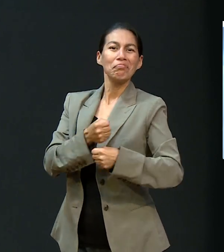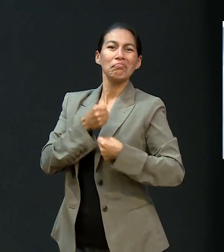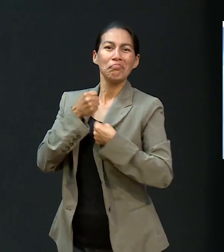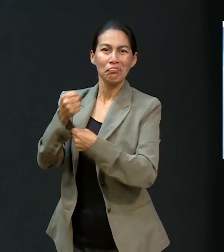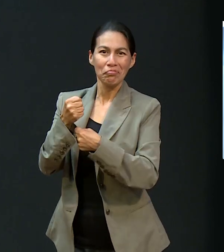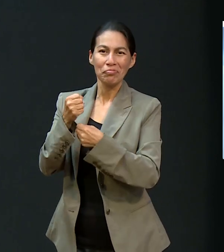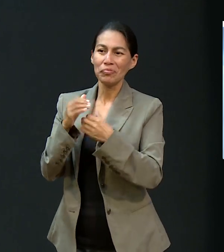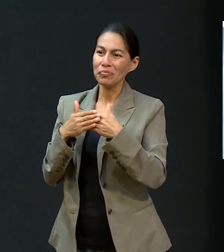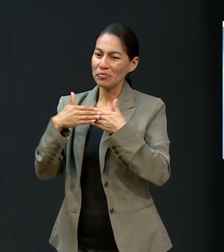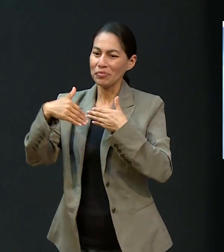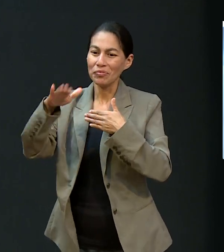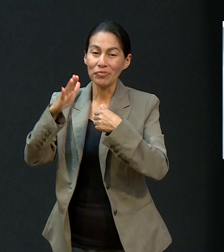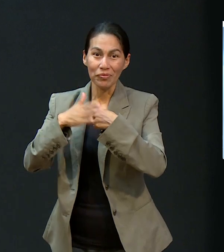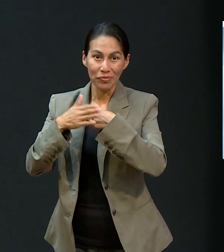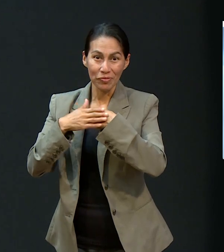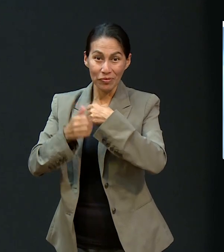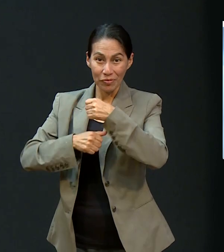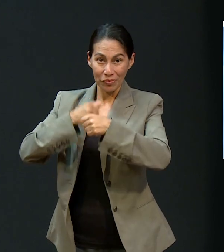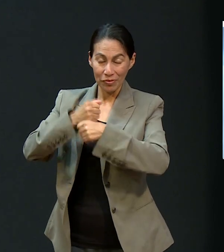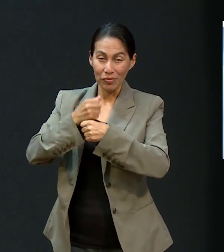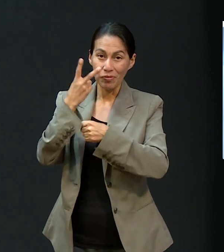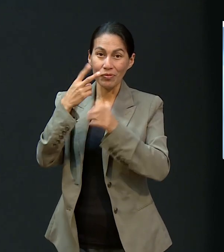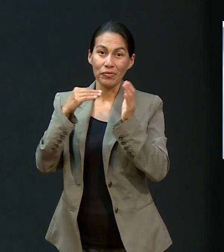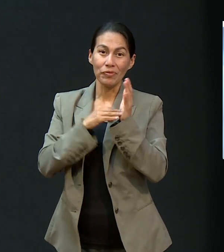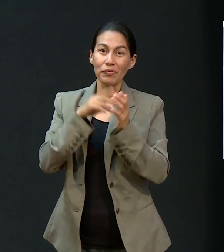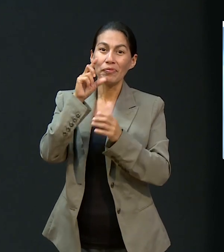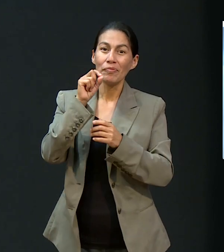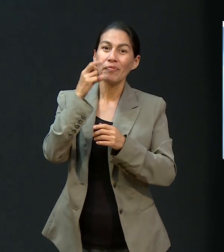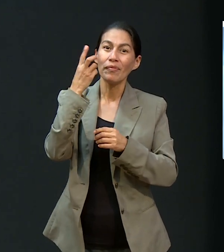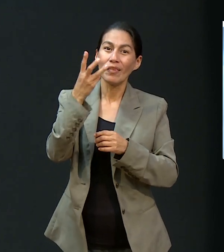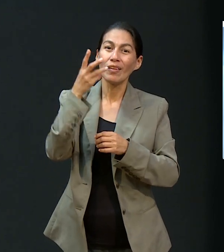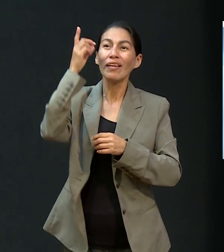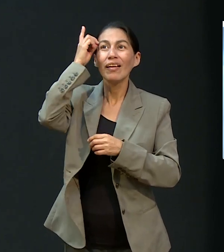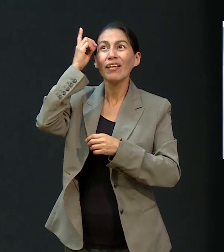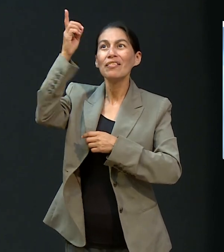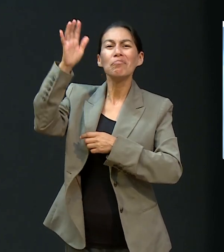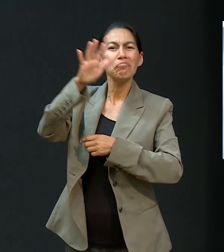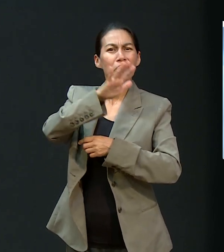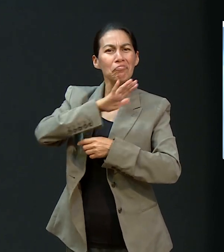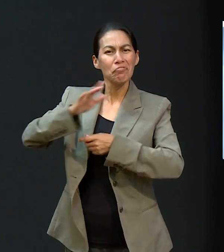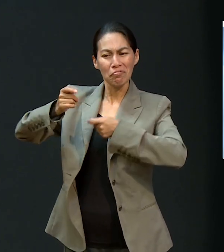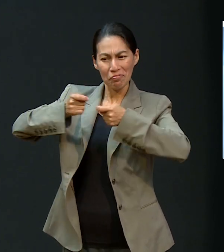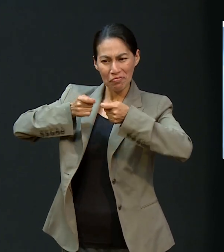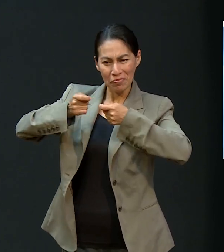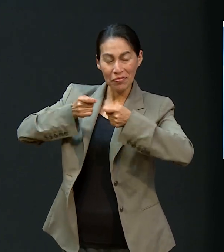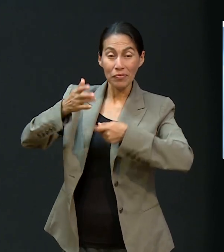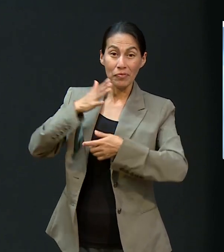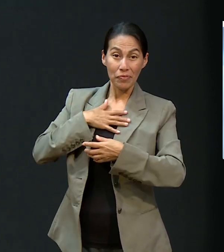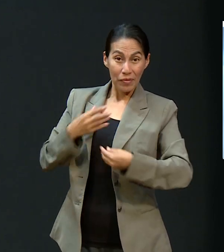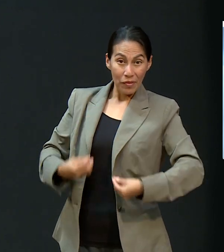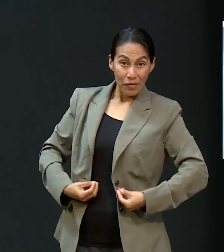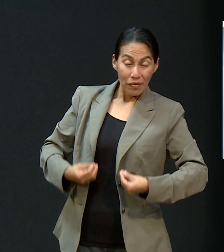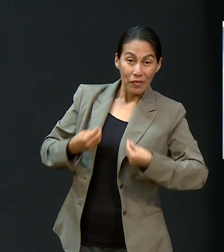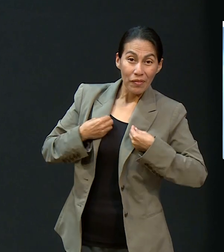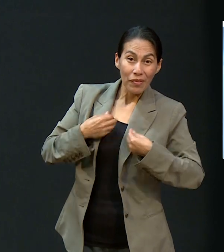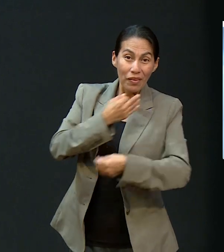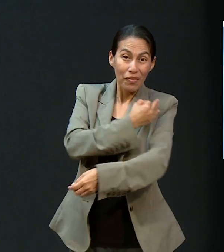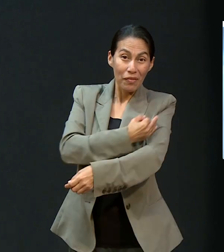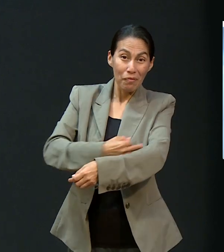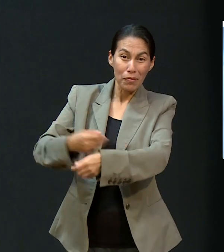toda seguridad, porque Dios está al control y especialmente de nuestras vidas, de